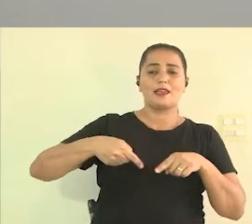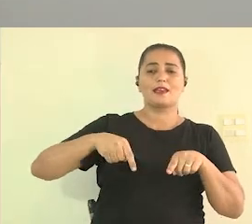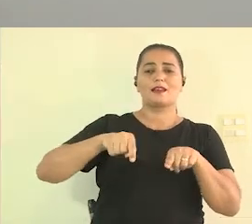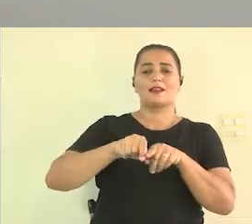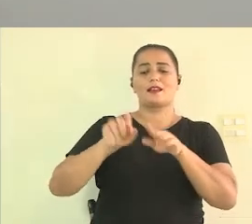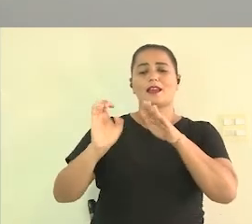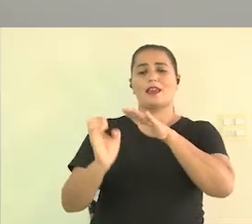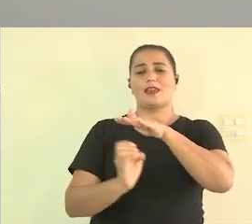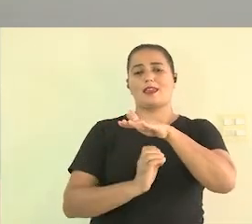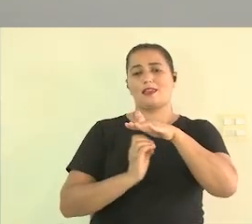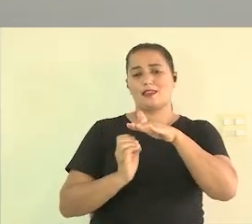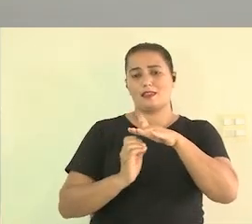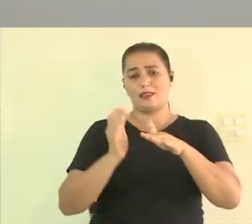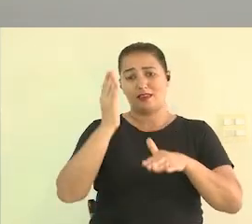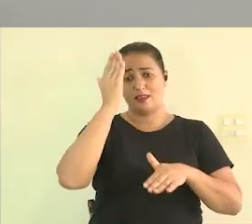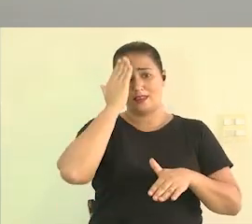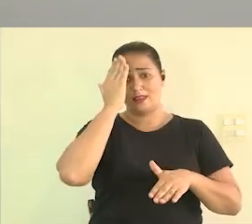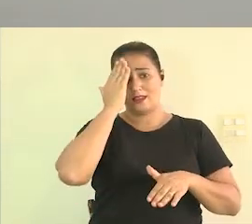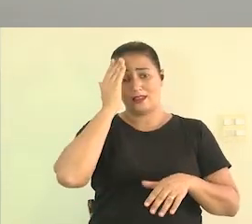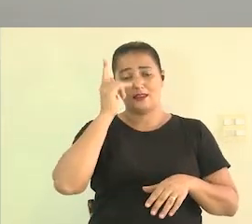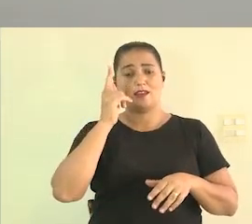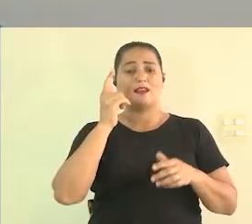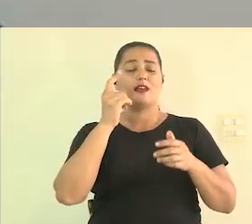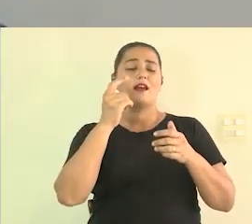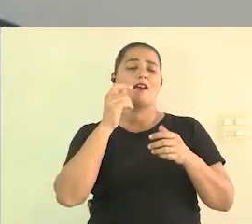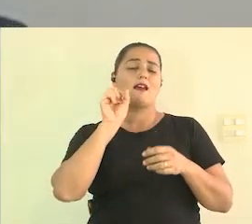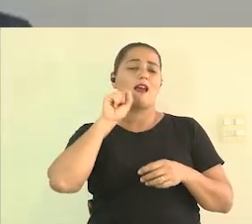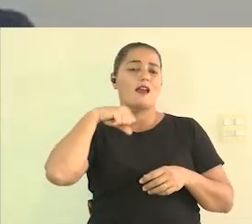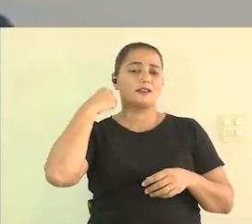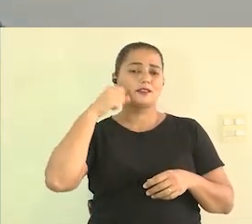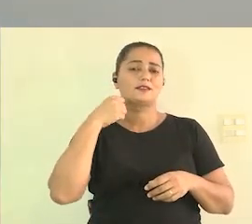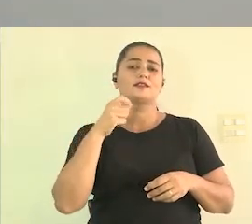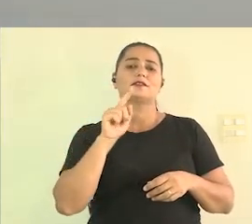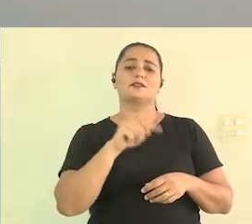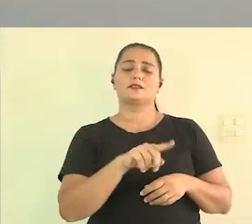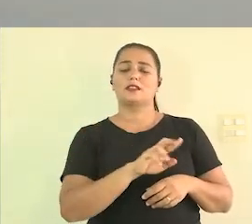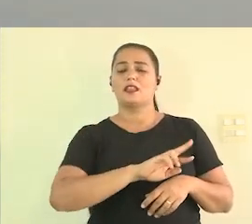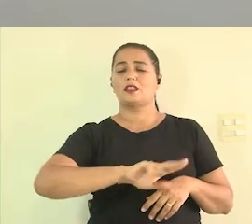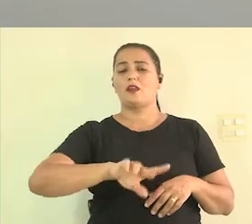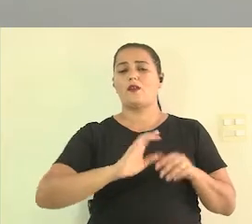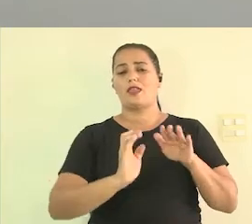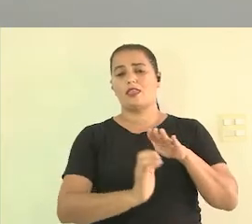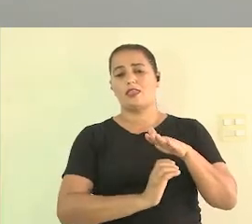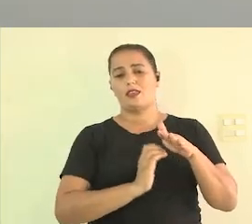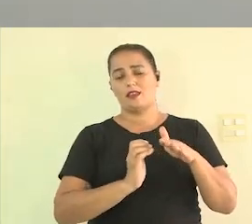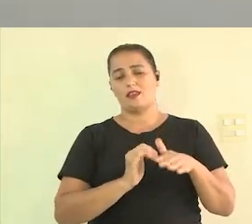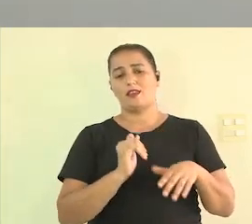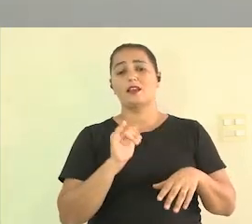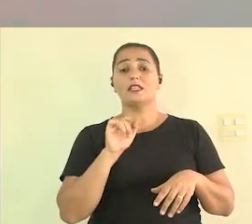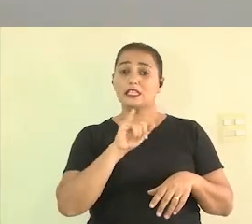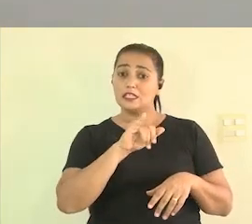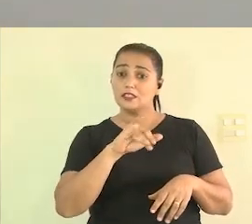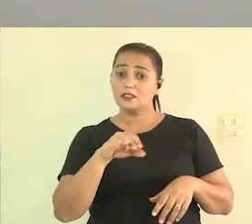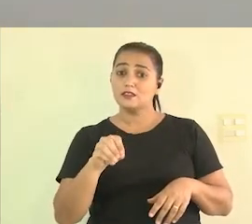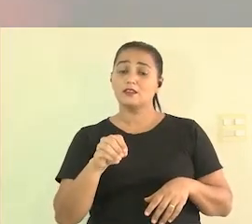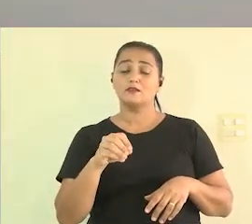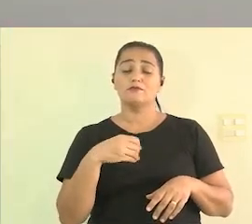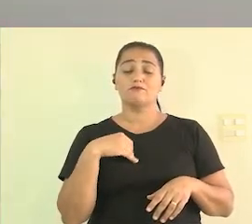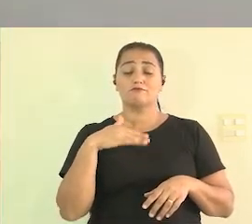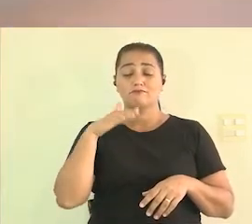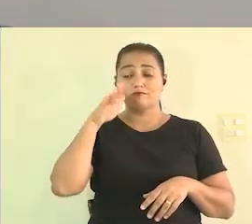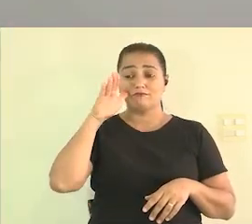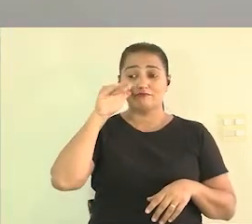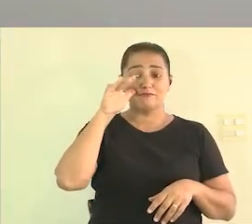com as empresas entender que eles são artistas independentes eles não são empresas né isso foi uma das colocações que eu